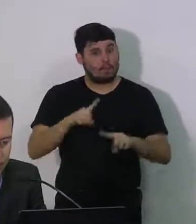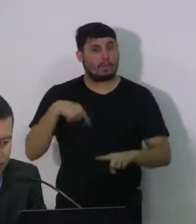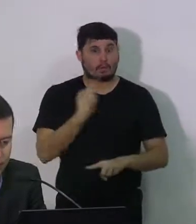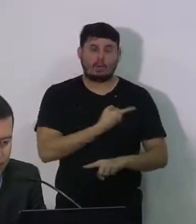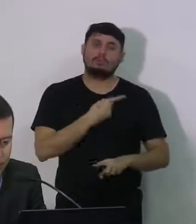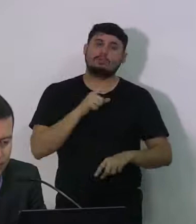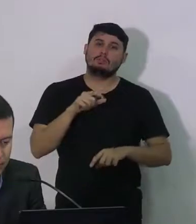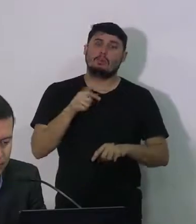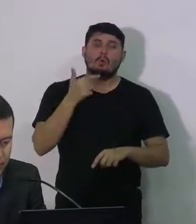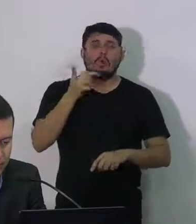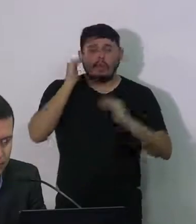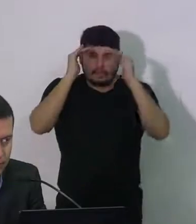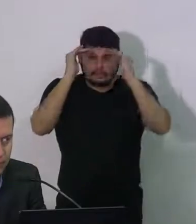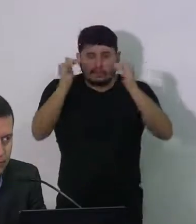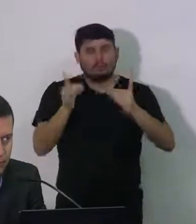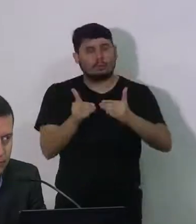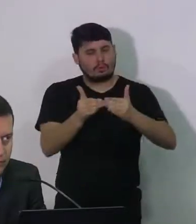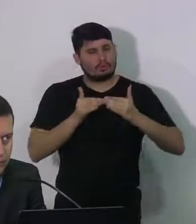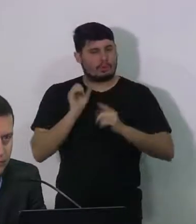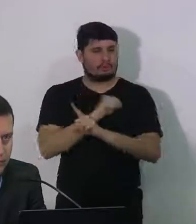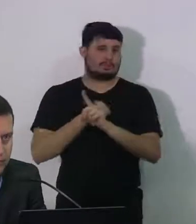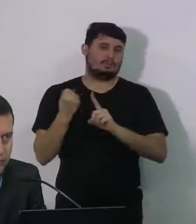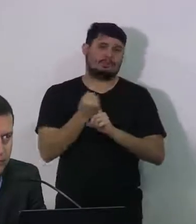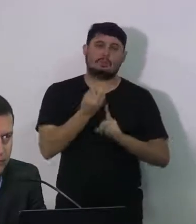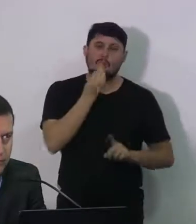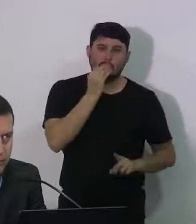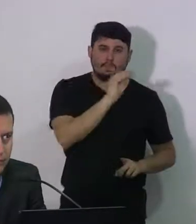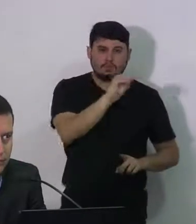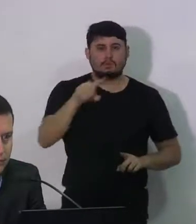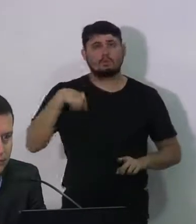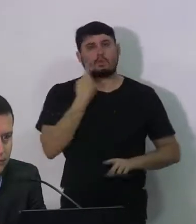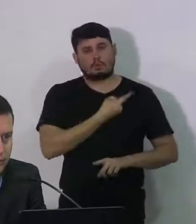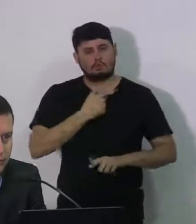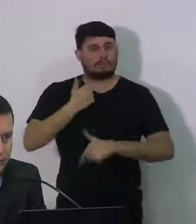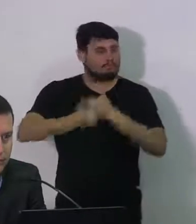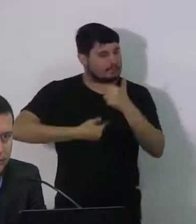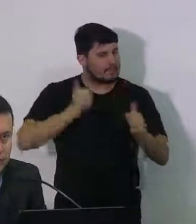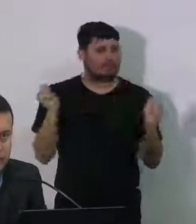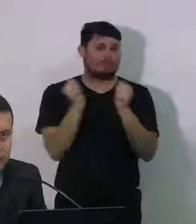isolamento beijo no coração estamos aqui à disposição de todos e vamos trabalhar por nossa cidade obrigada